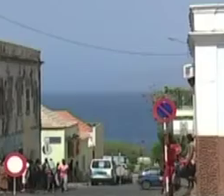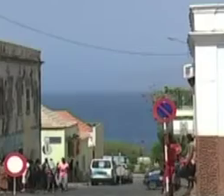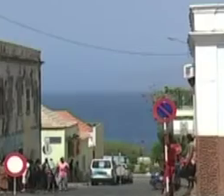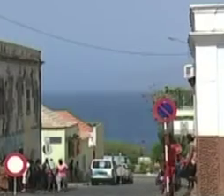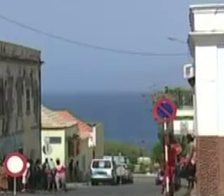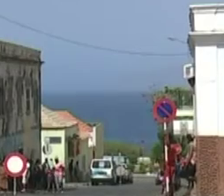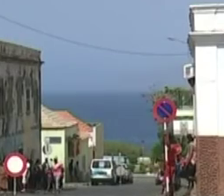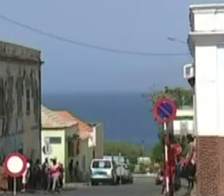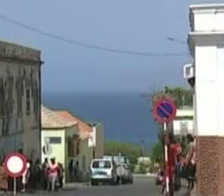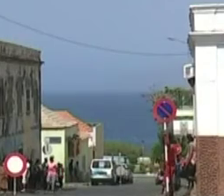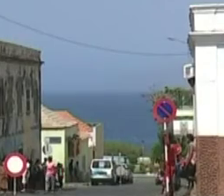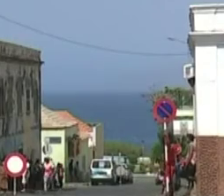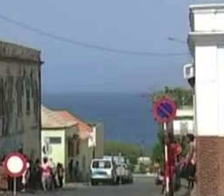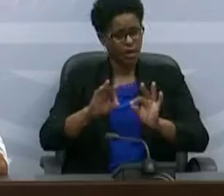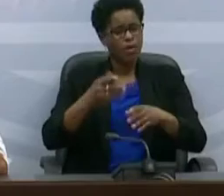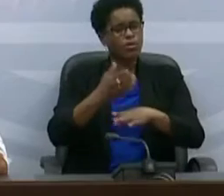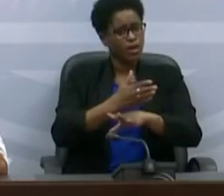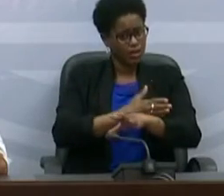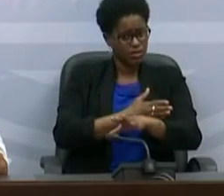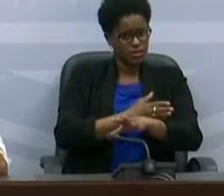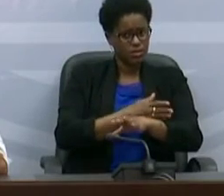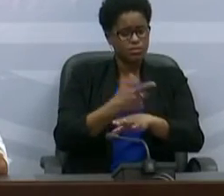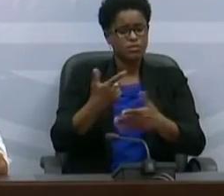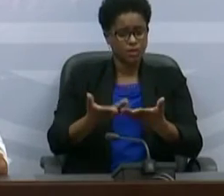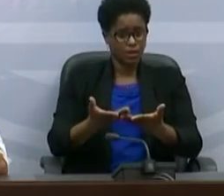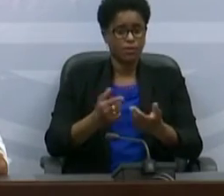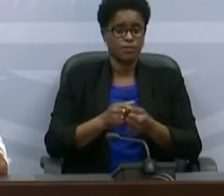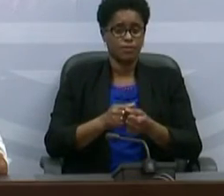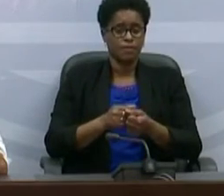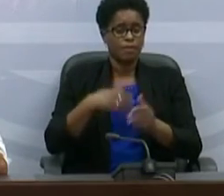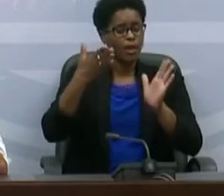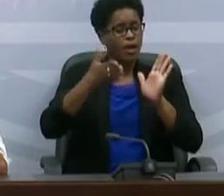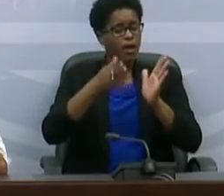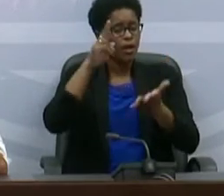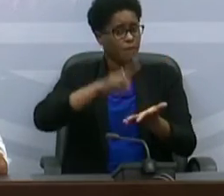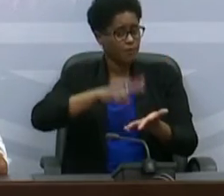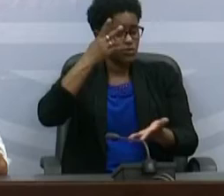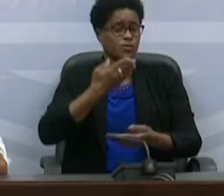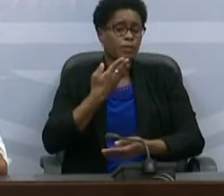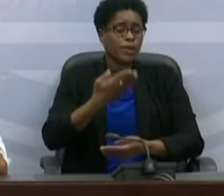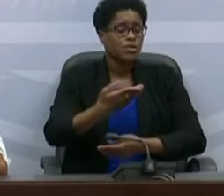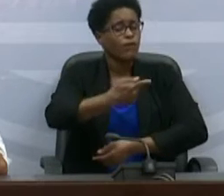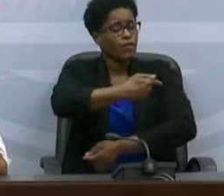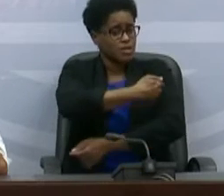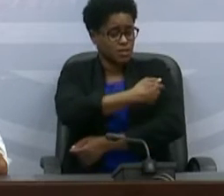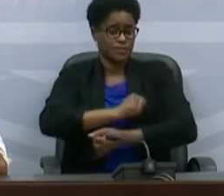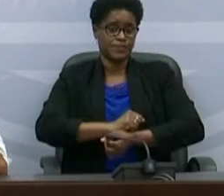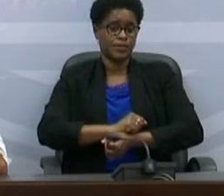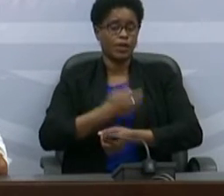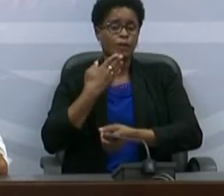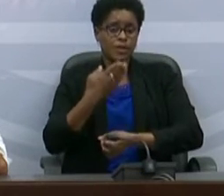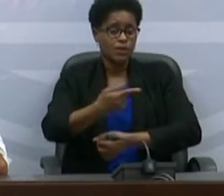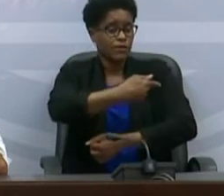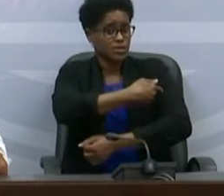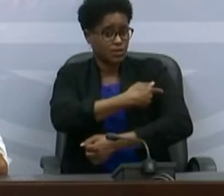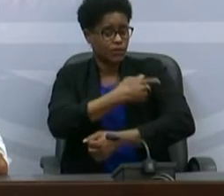aquisição de vacinas pelos países menos desenvolvidos e, segundo Jorge Barreto, tudo está a avançar. O pedido de vacinas foi